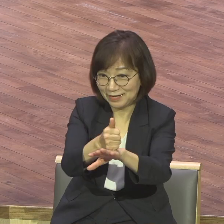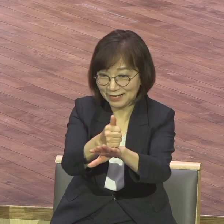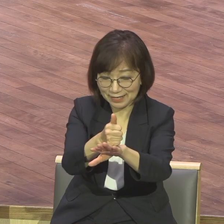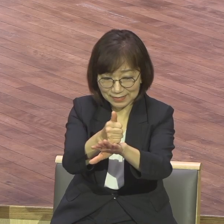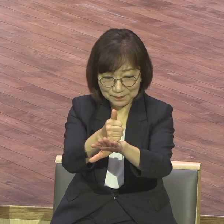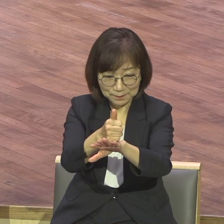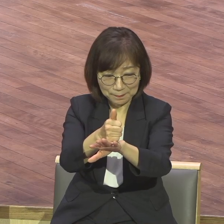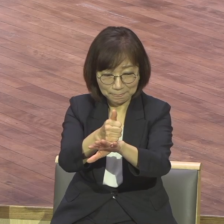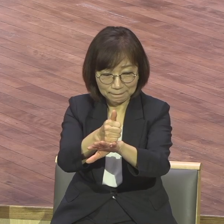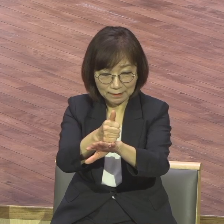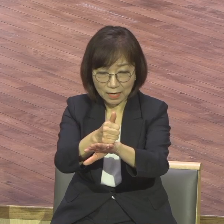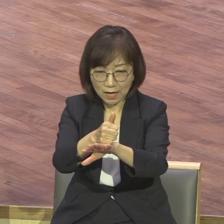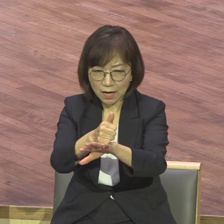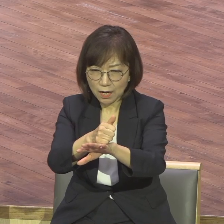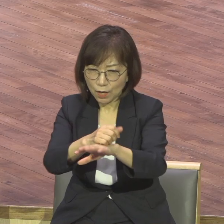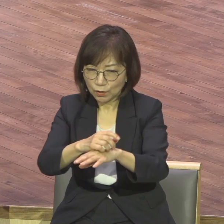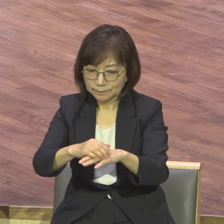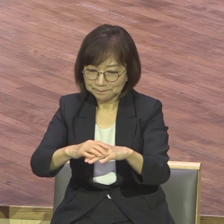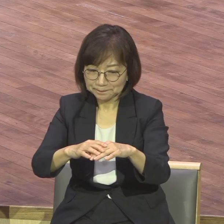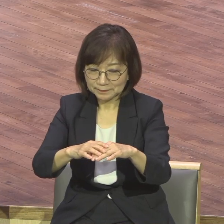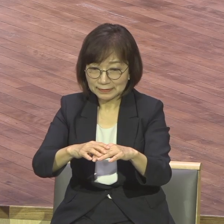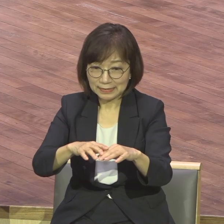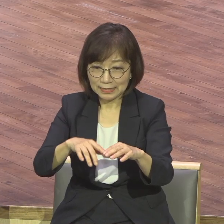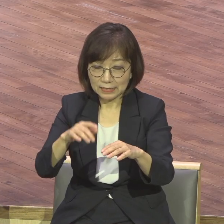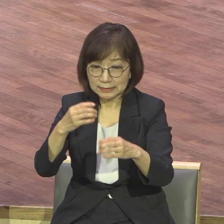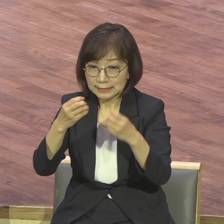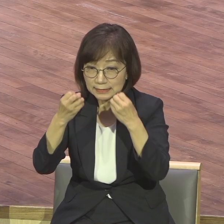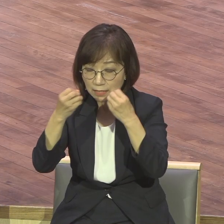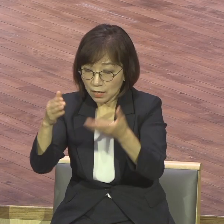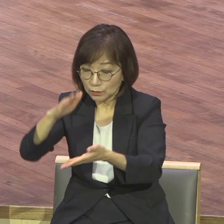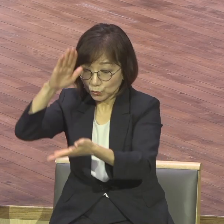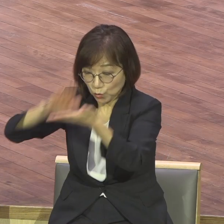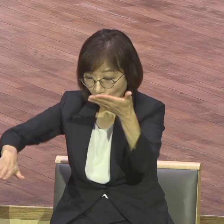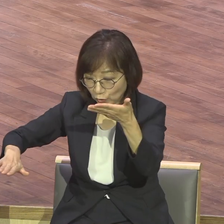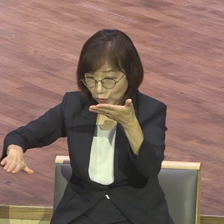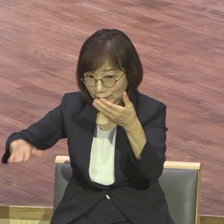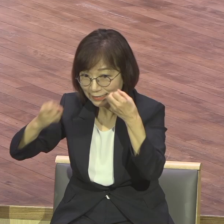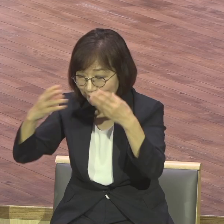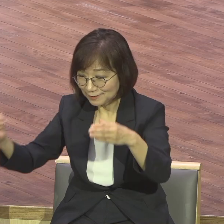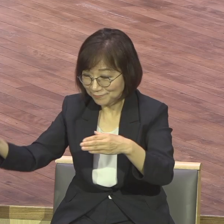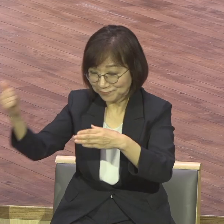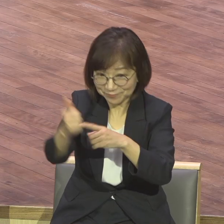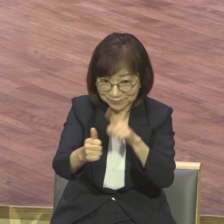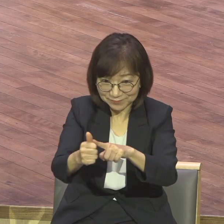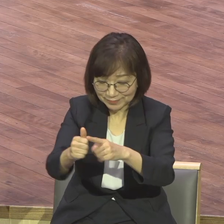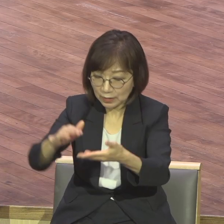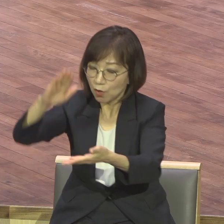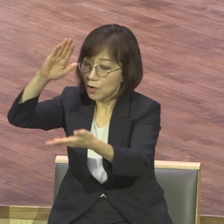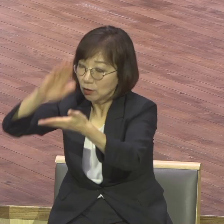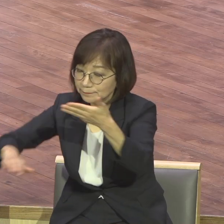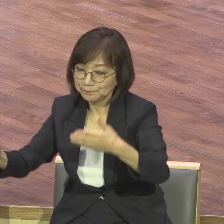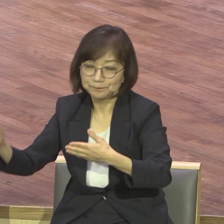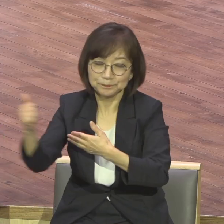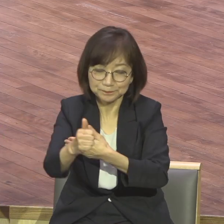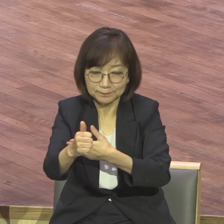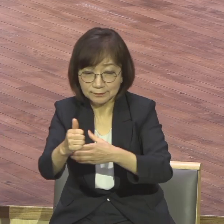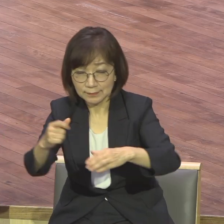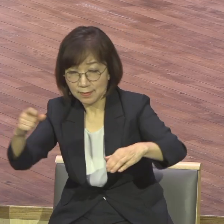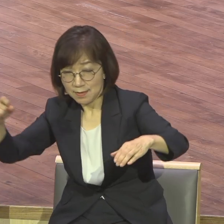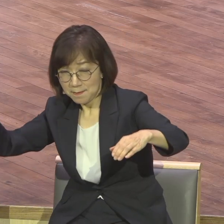후반 25분에 교체된 모우라라는 선수가 기가 막힌 원터치 패스를 해주는데 그것이